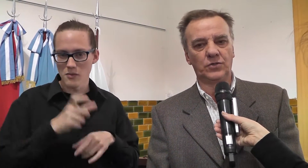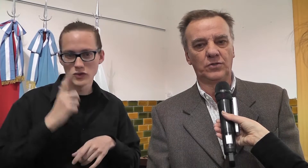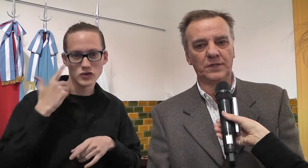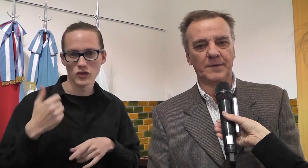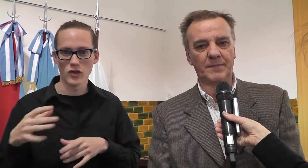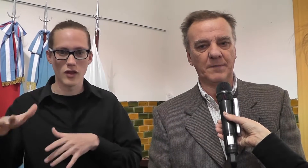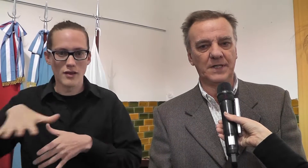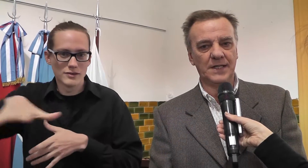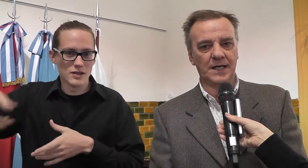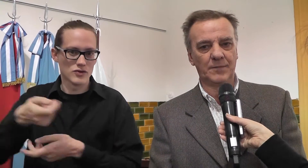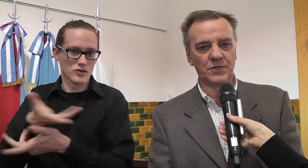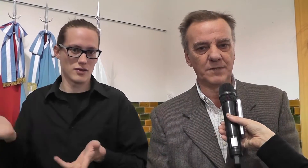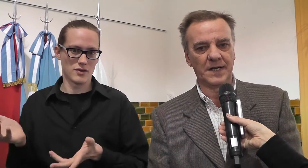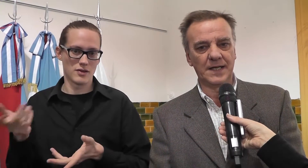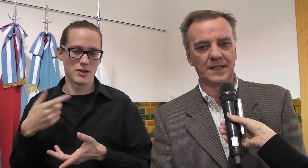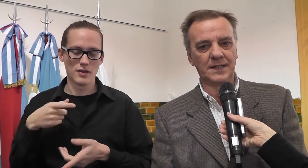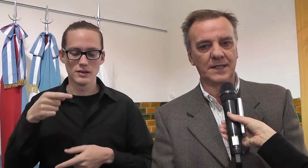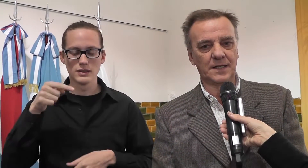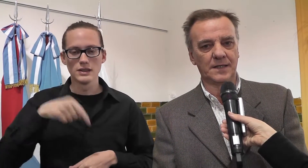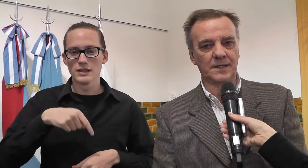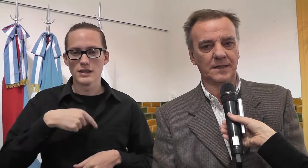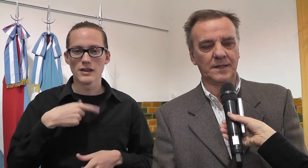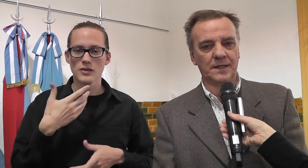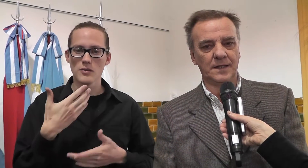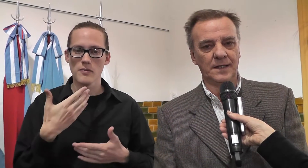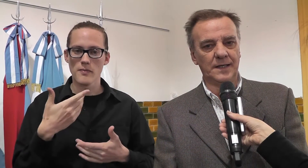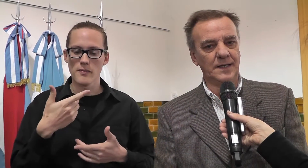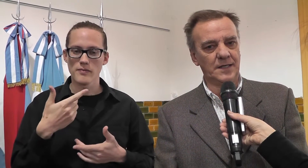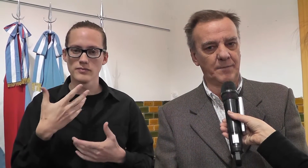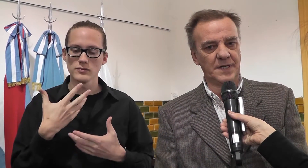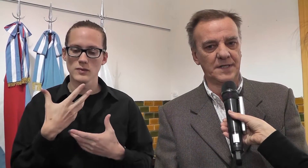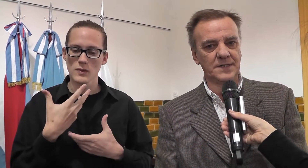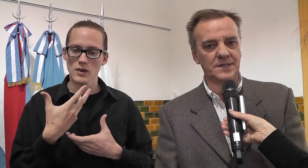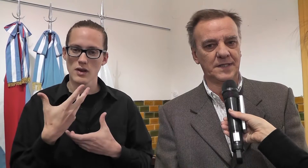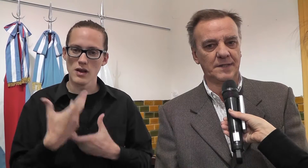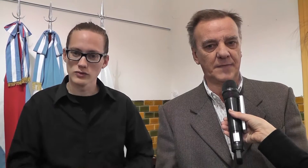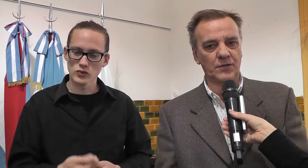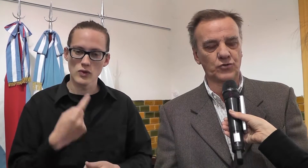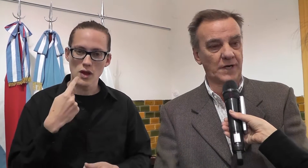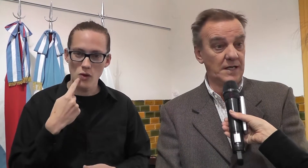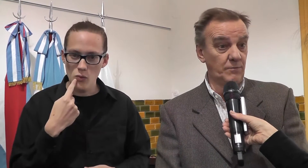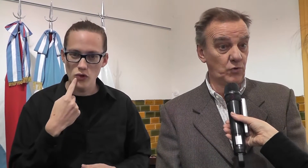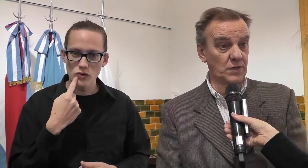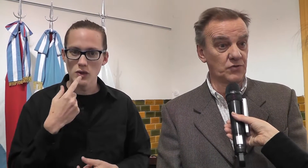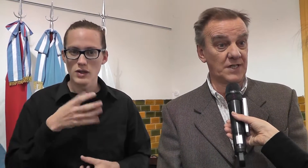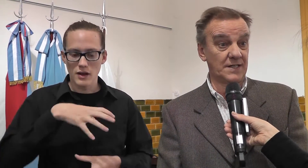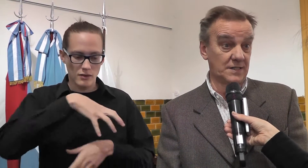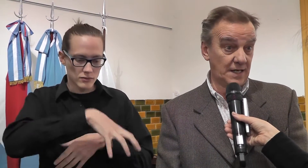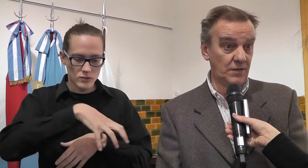le va a permitir a la municipalidad tener intérpretes en varios organismos cuando sea necesario.